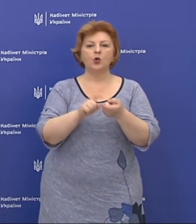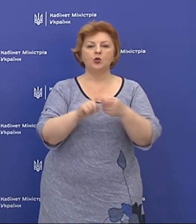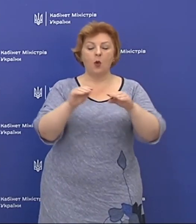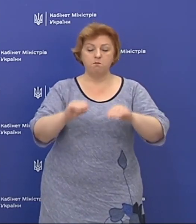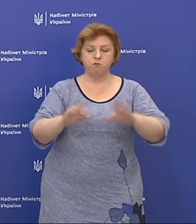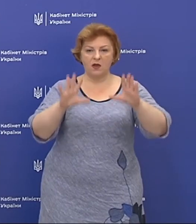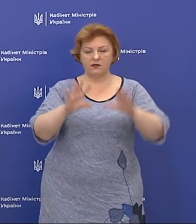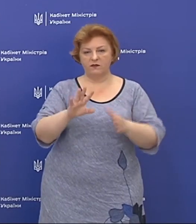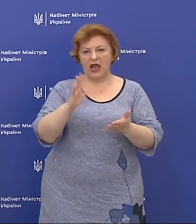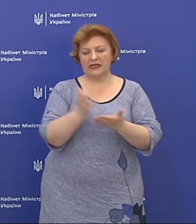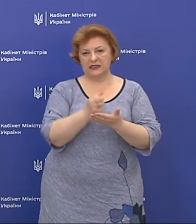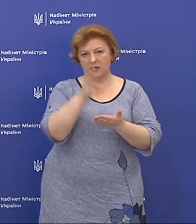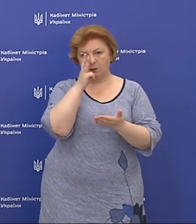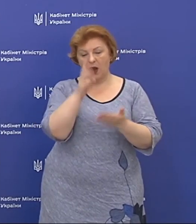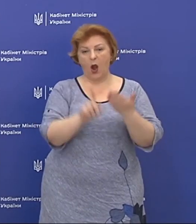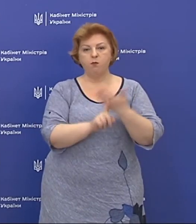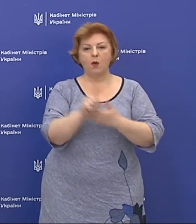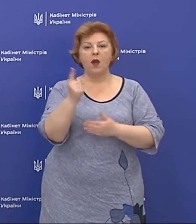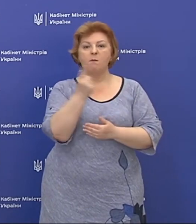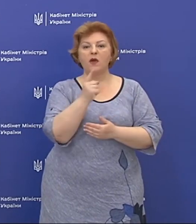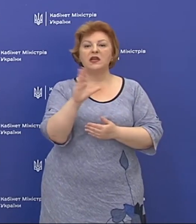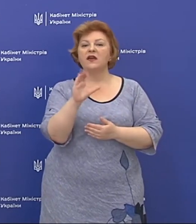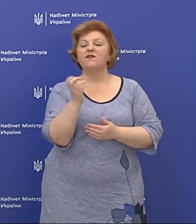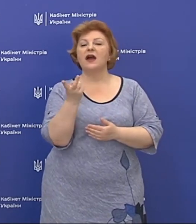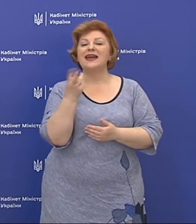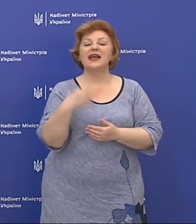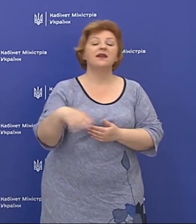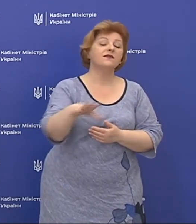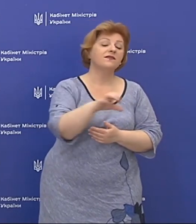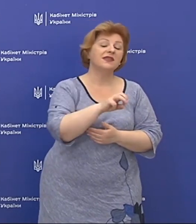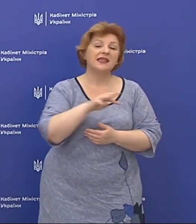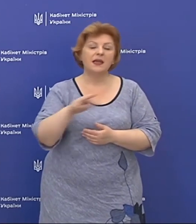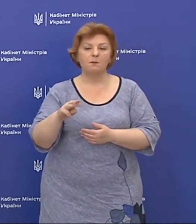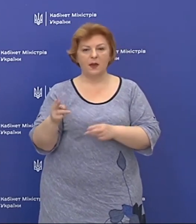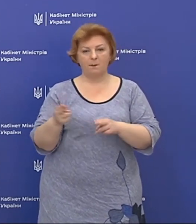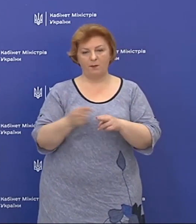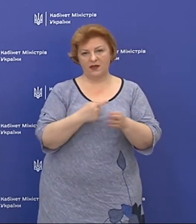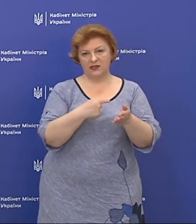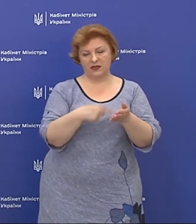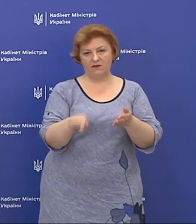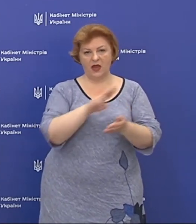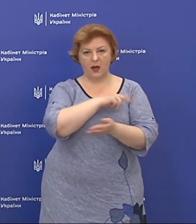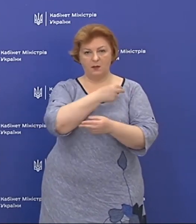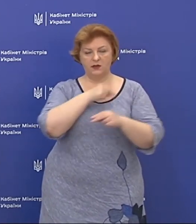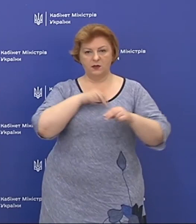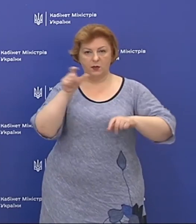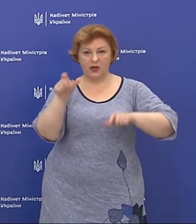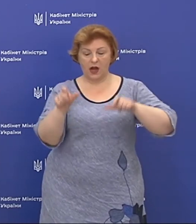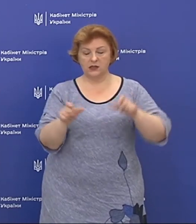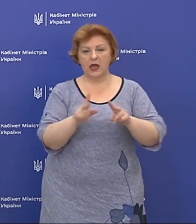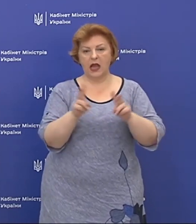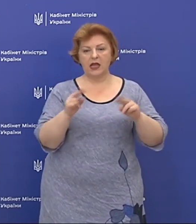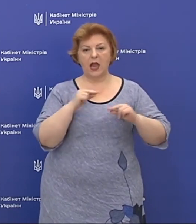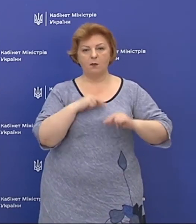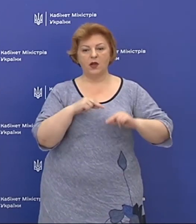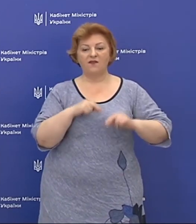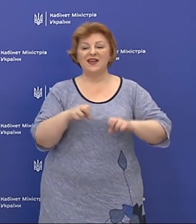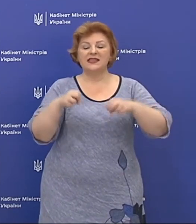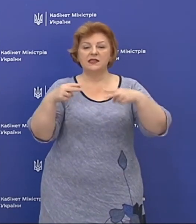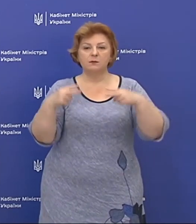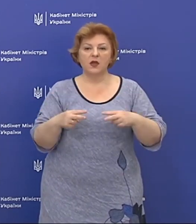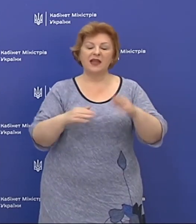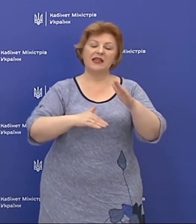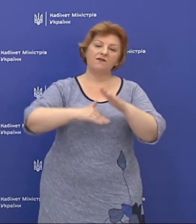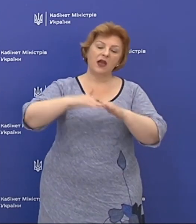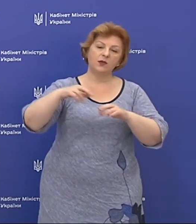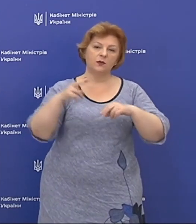заробітної плати, починаючи з 1 вересня, всім без виключення медичним працівникам, які працюють в спеціалізованих і